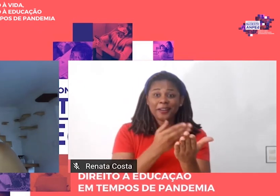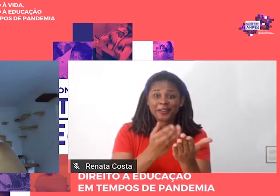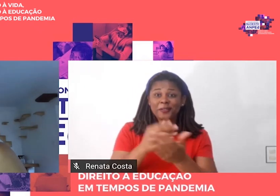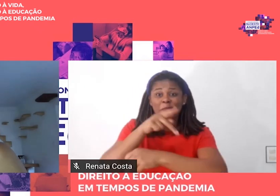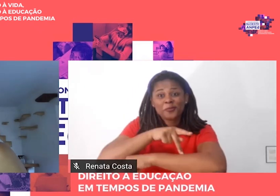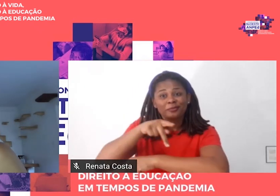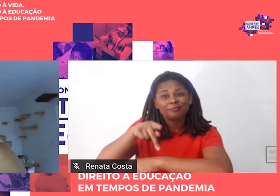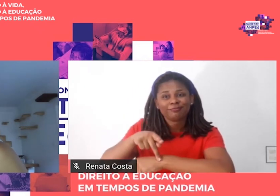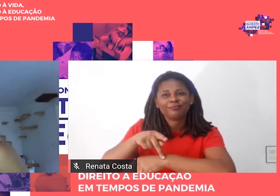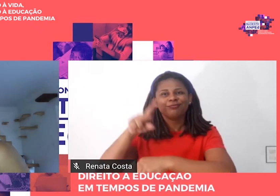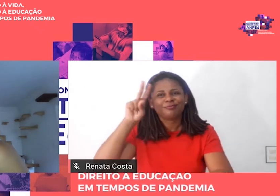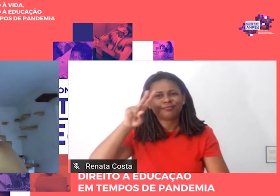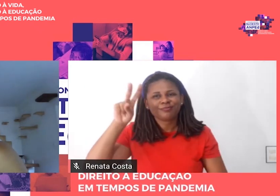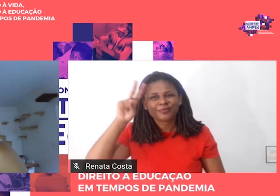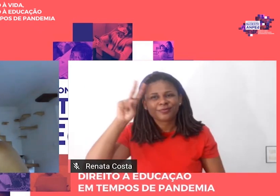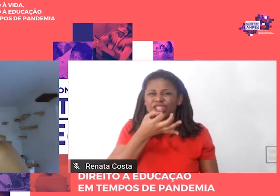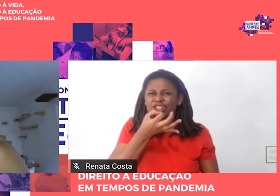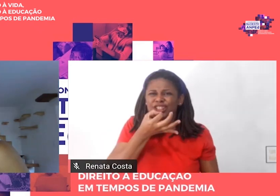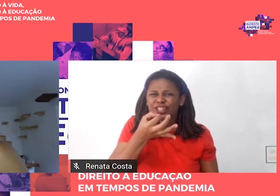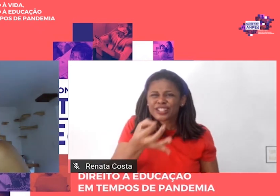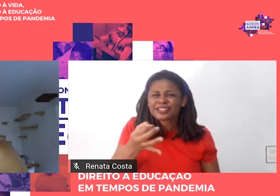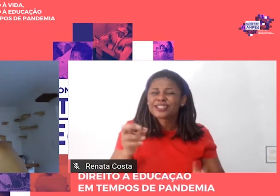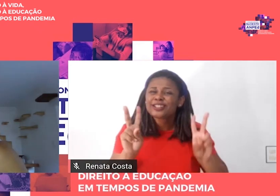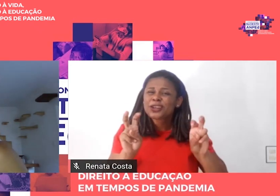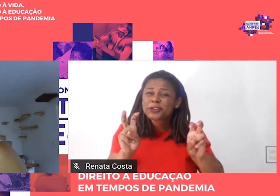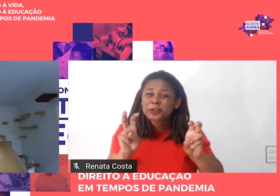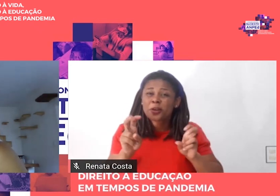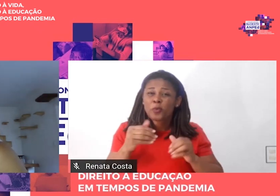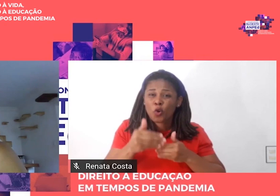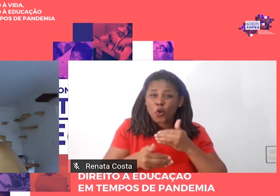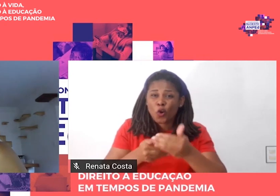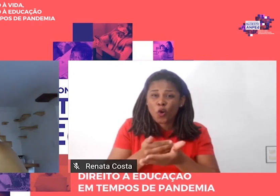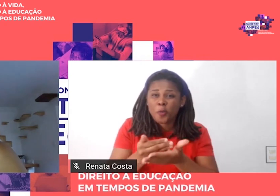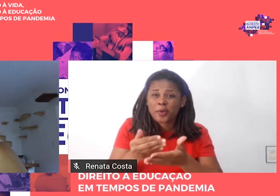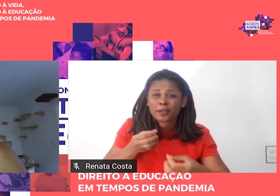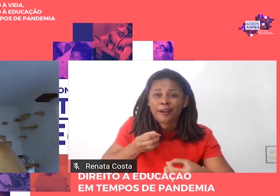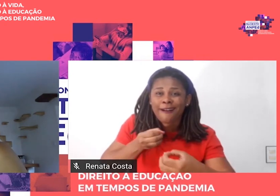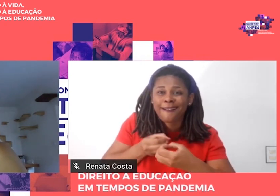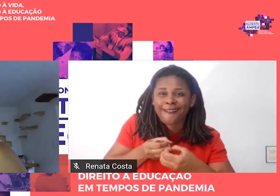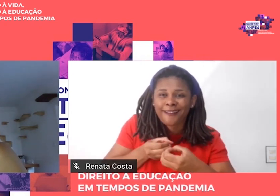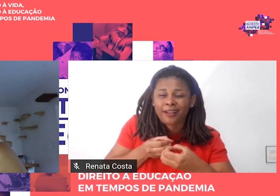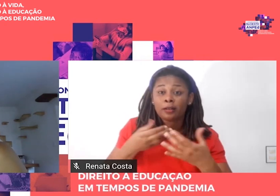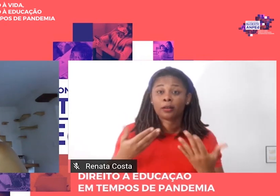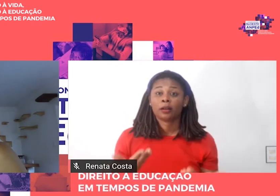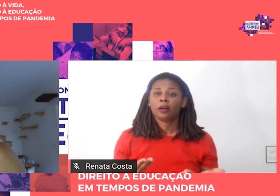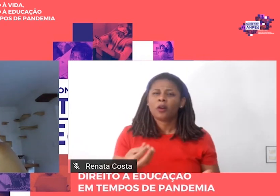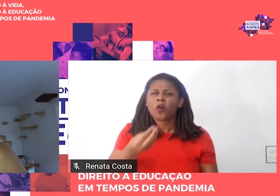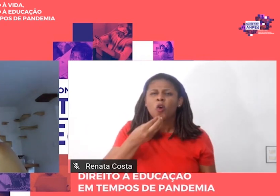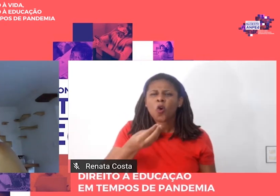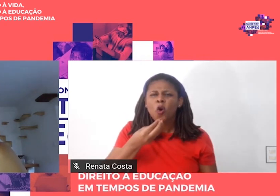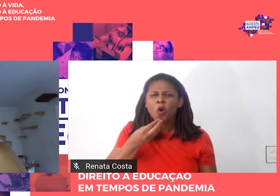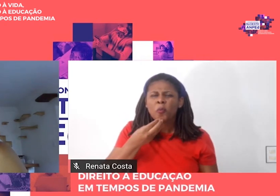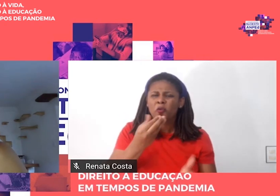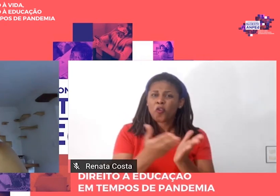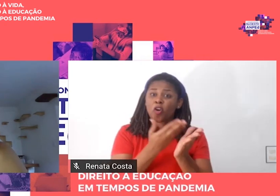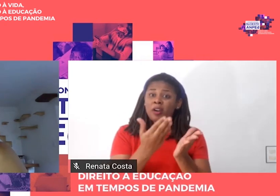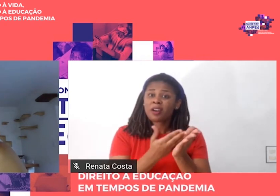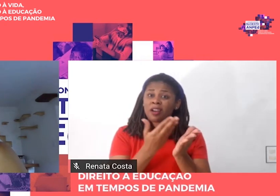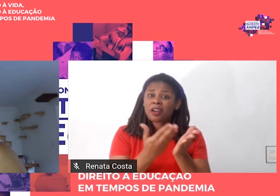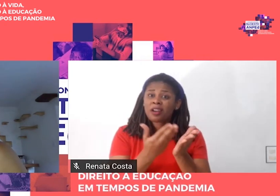Aproximações. Contudo, um clássico não se mostra à primeira vista, pois é preciso